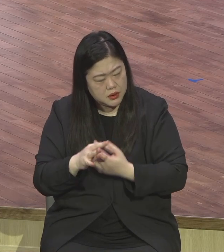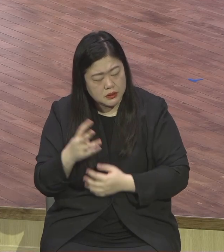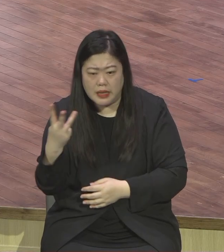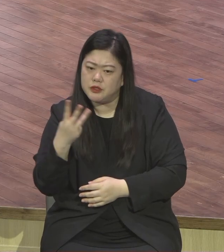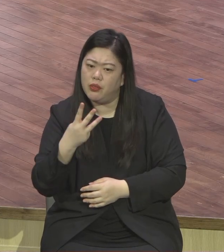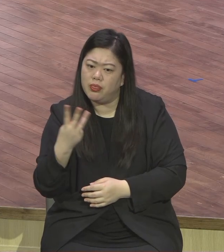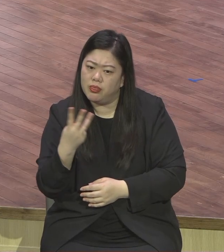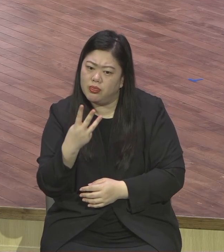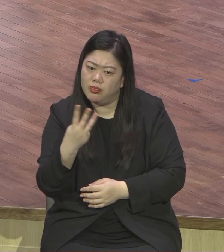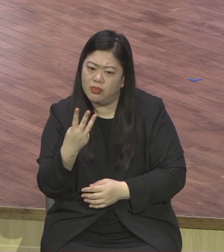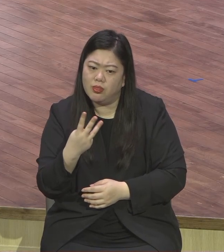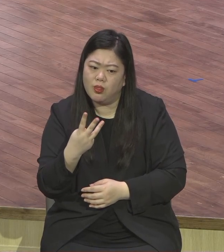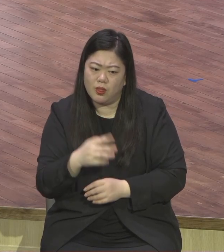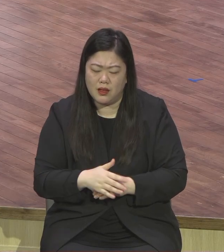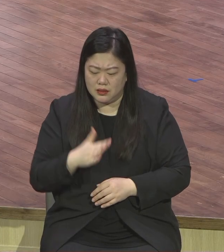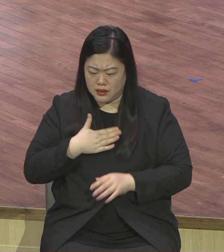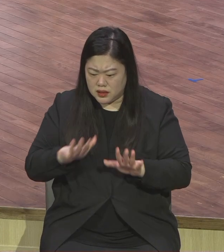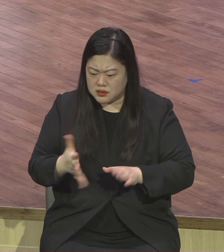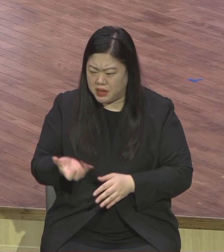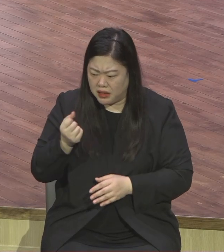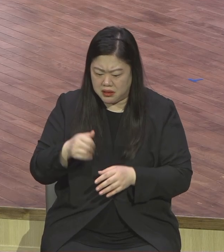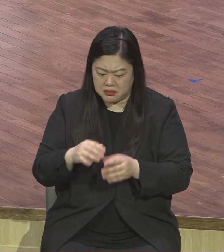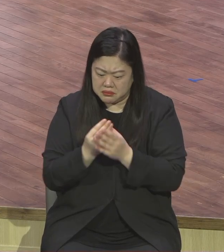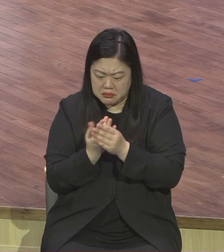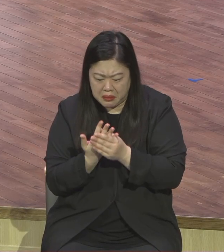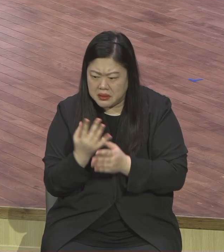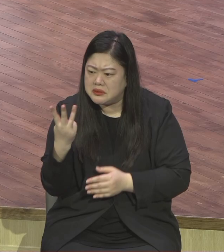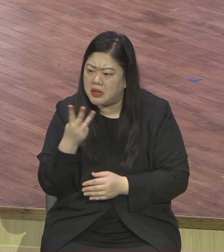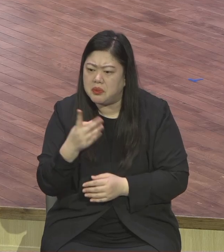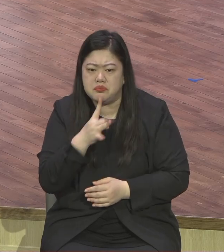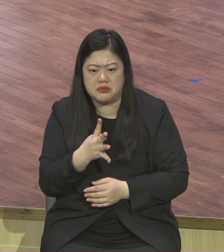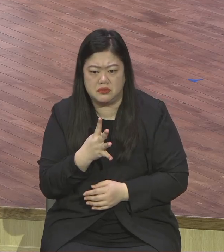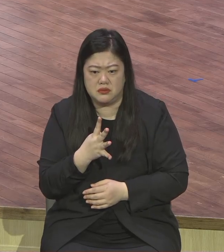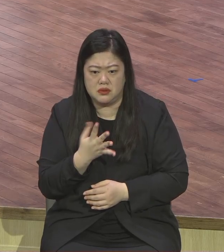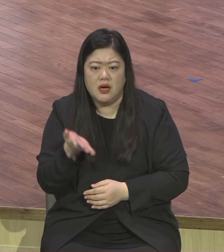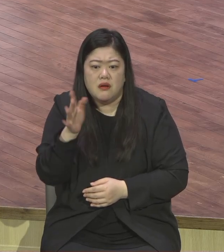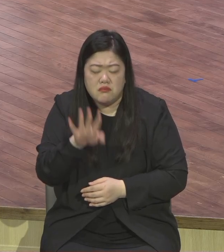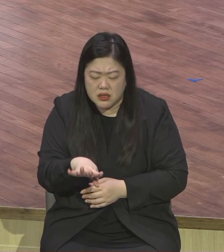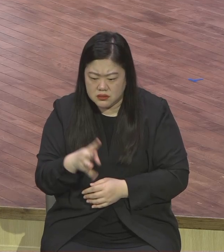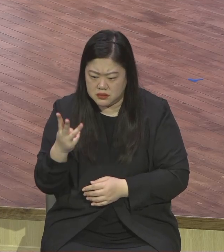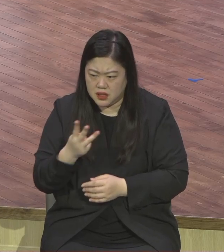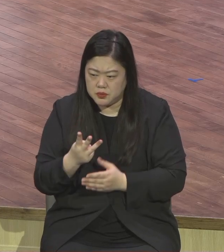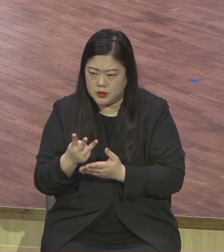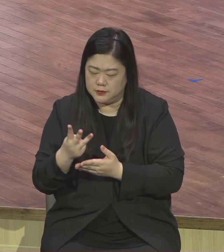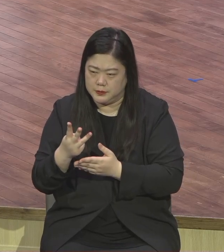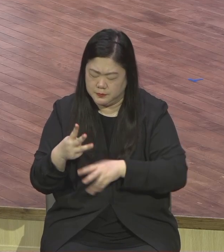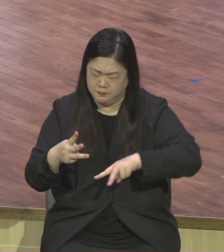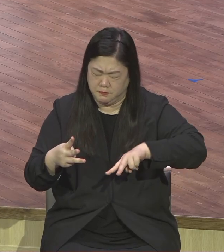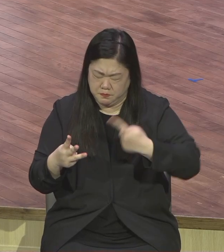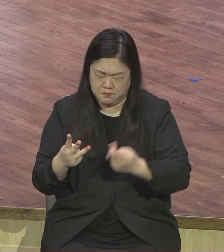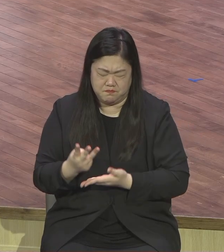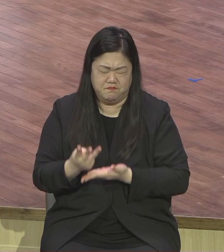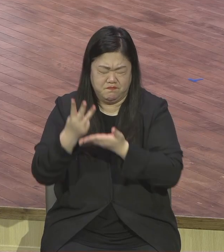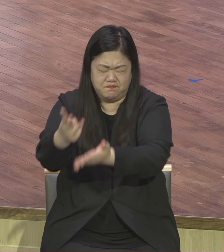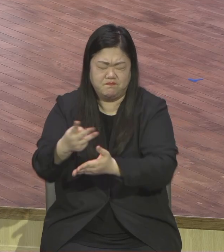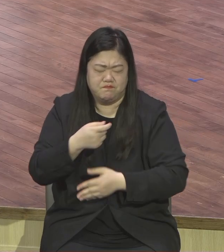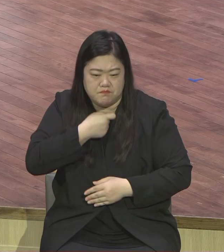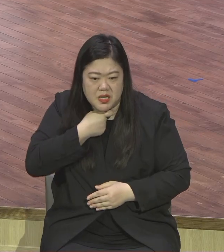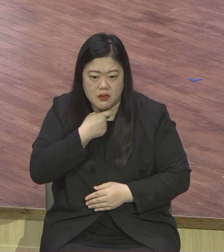두랩돈은 헌신이 이런 헌신이 이번에 이 1인 1구자 헌금을 미리 드린